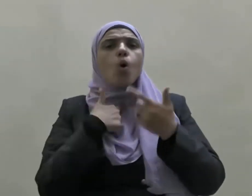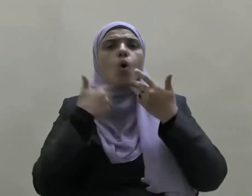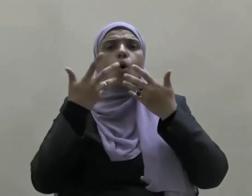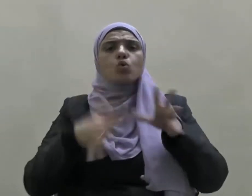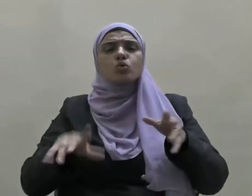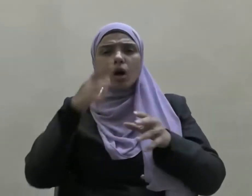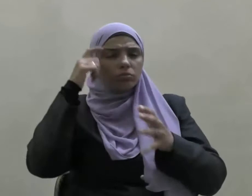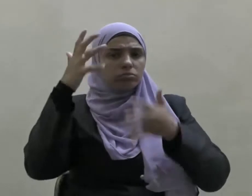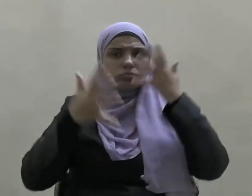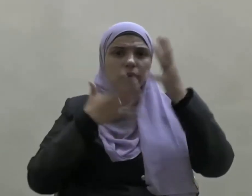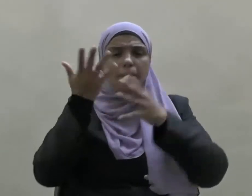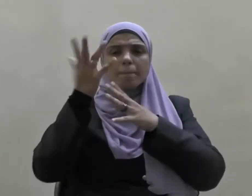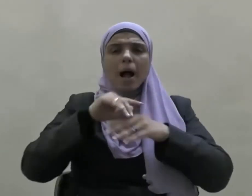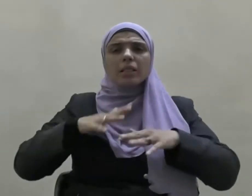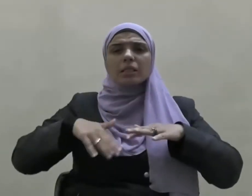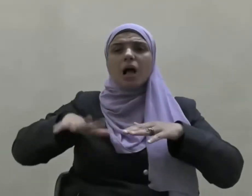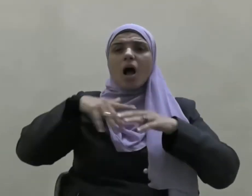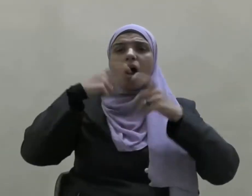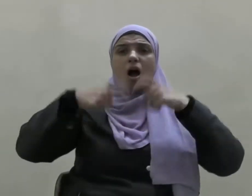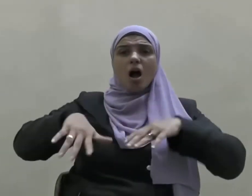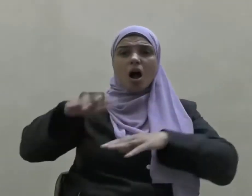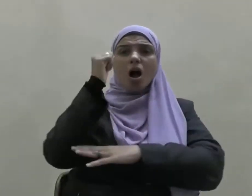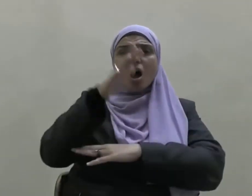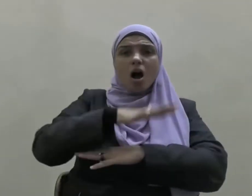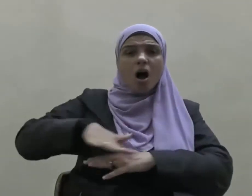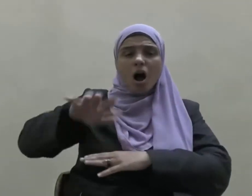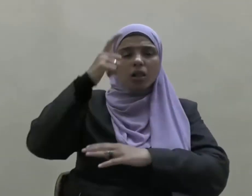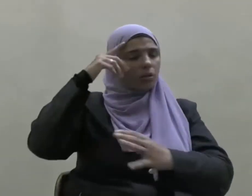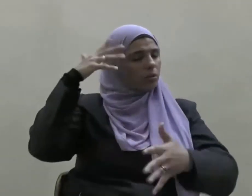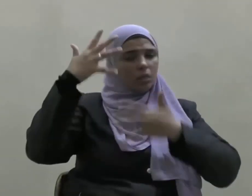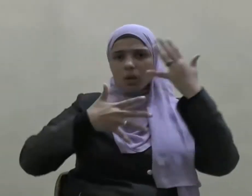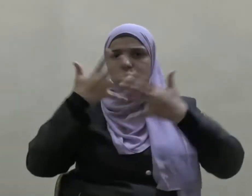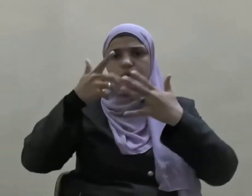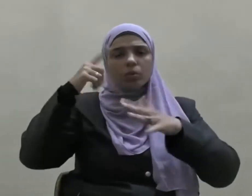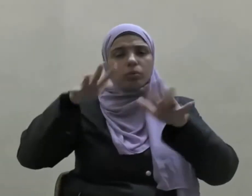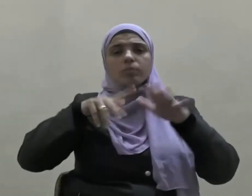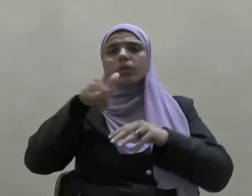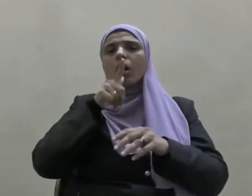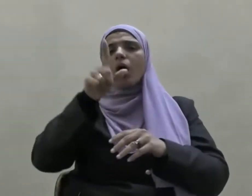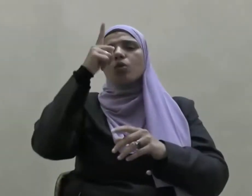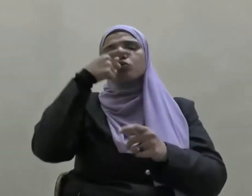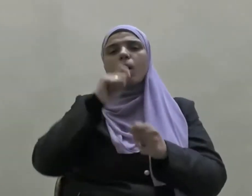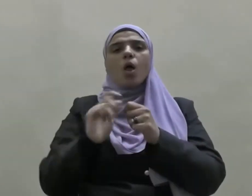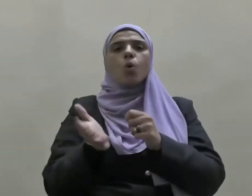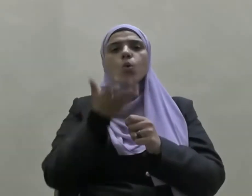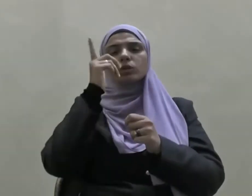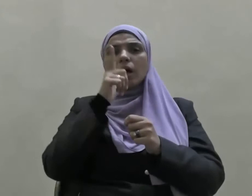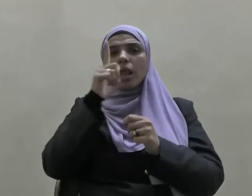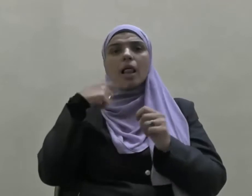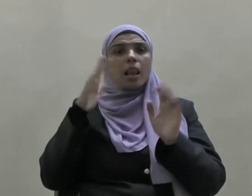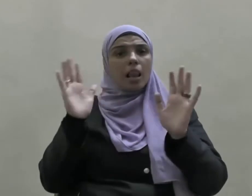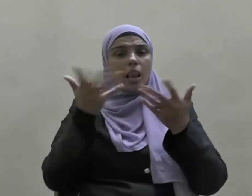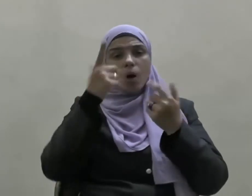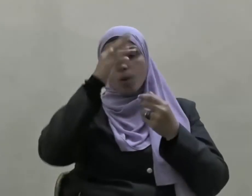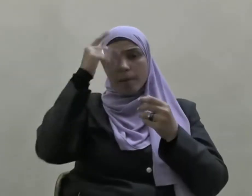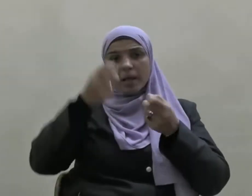شأنها أن تحدث للطراب الشديد في المجتمع قال تعالى لئن لم